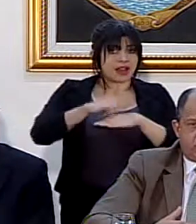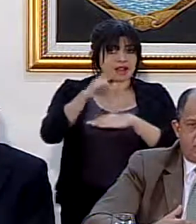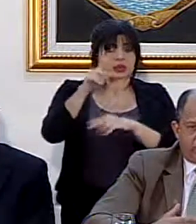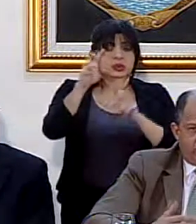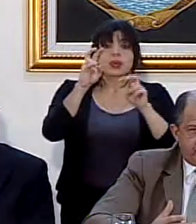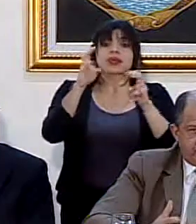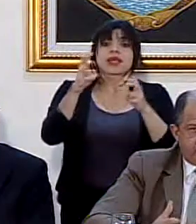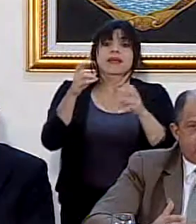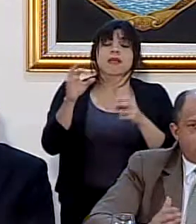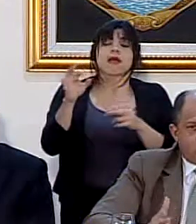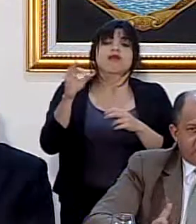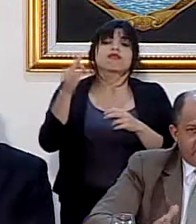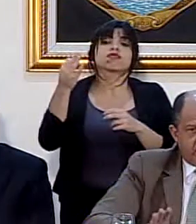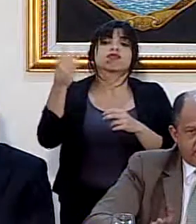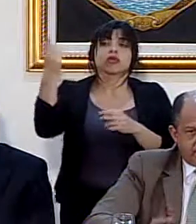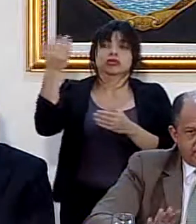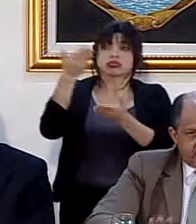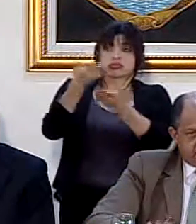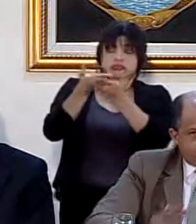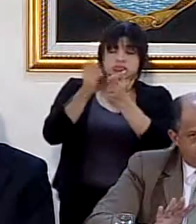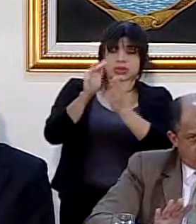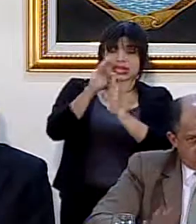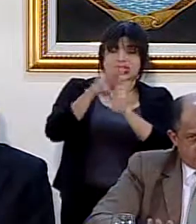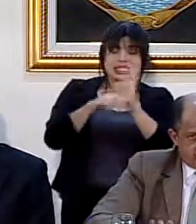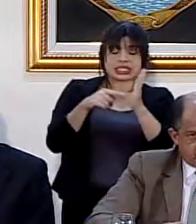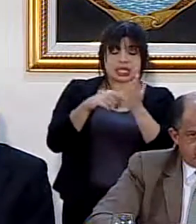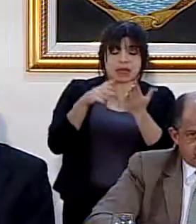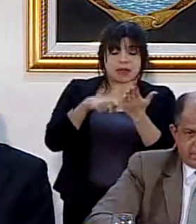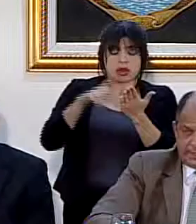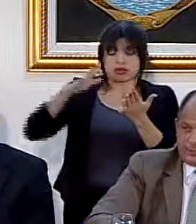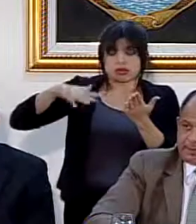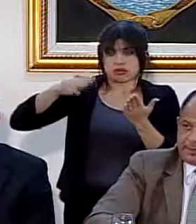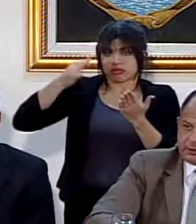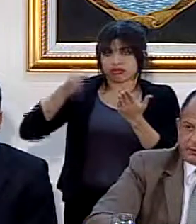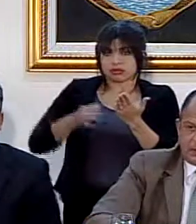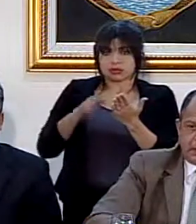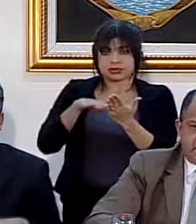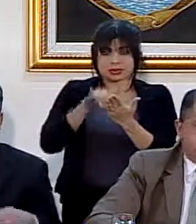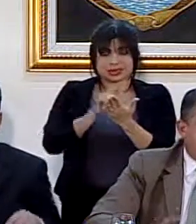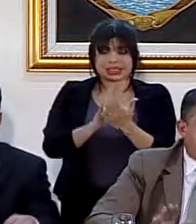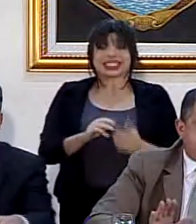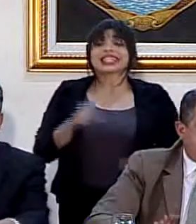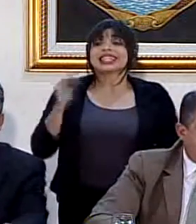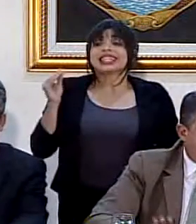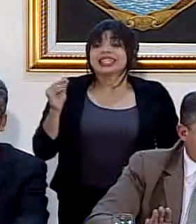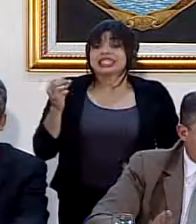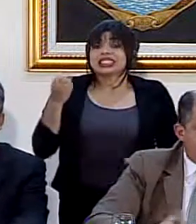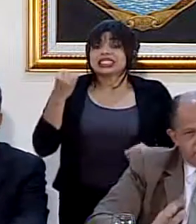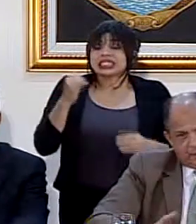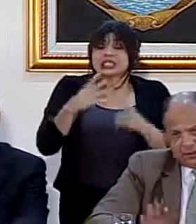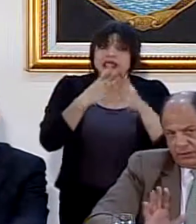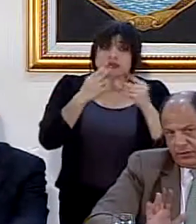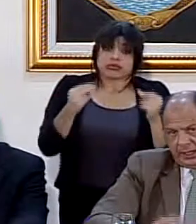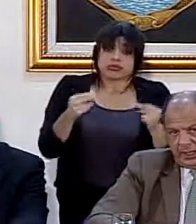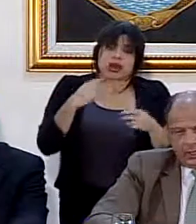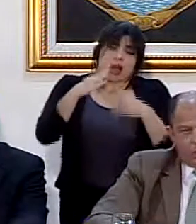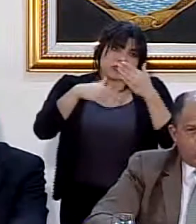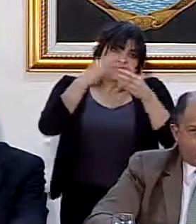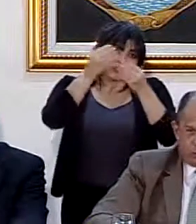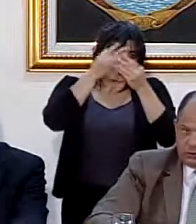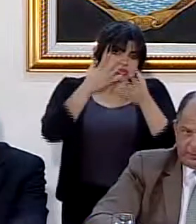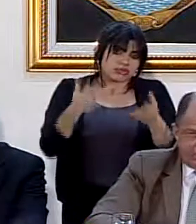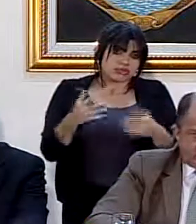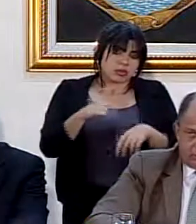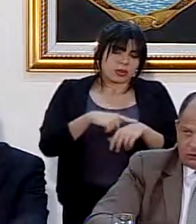Es un asunto que fue colocado ahí en esa lista, pero no se ha resuelto nada al respecto y, si se resuelve, se les informará